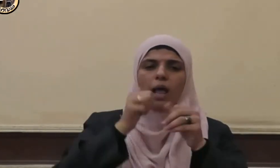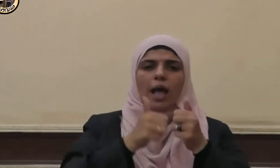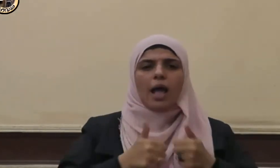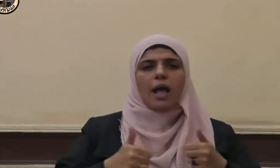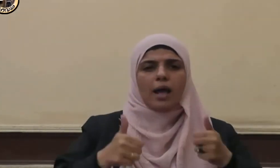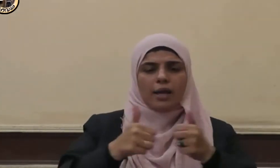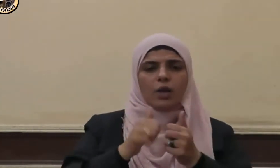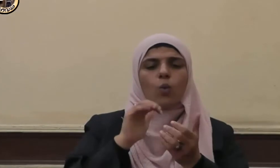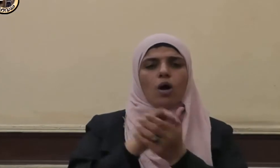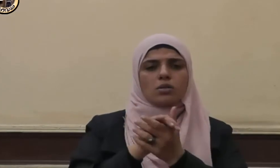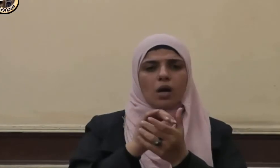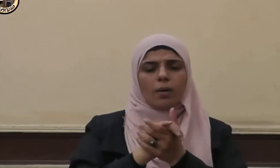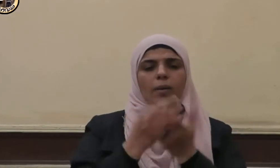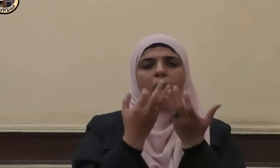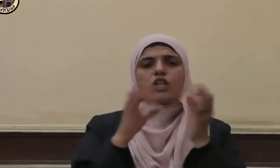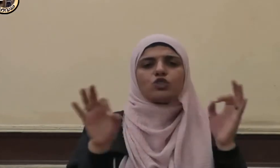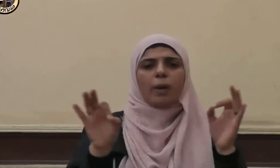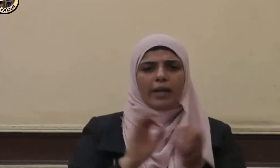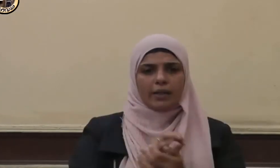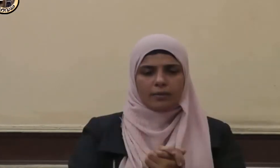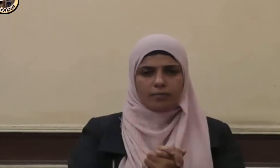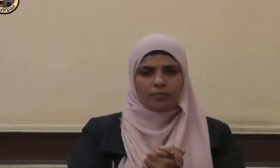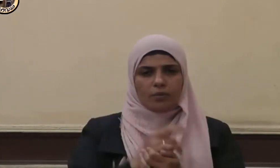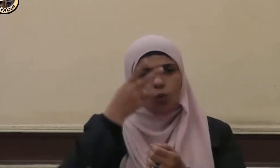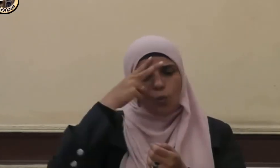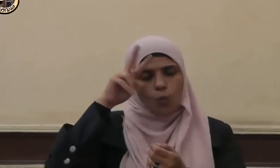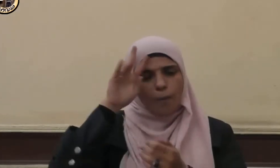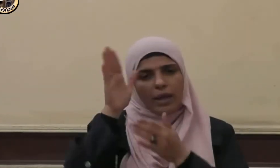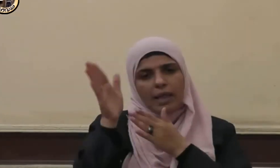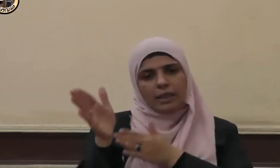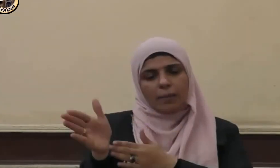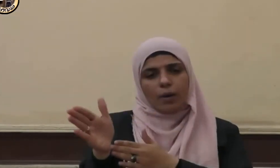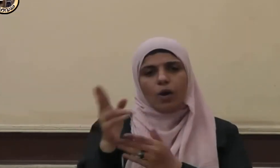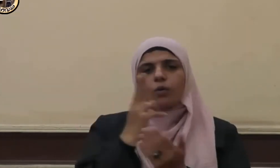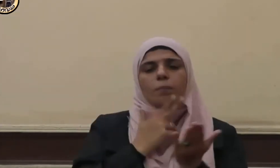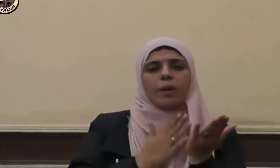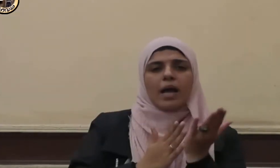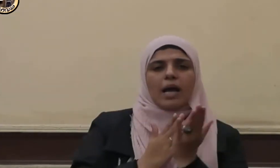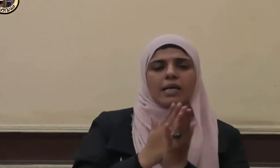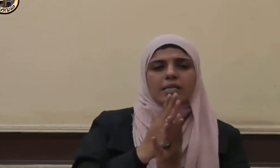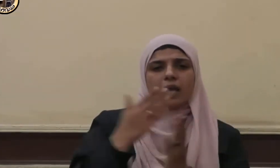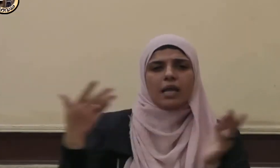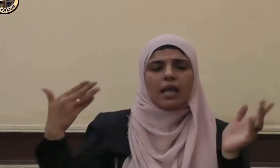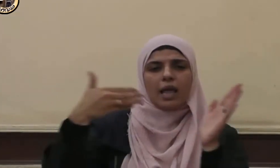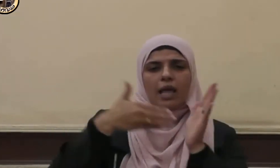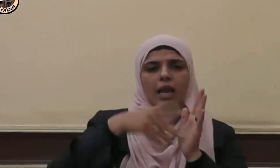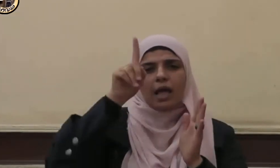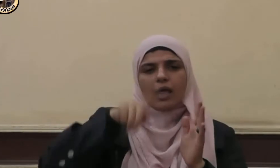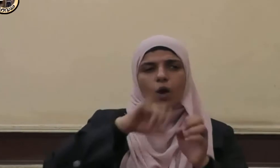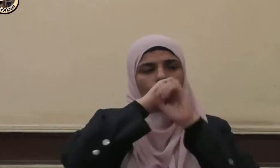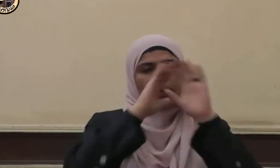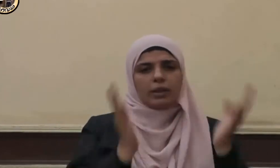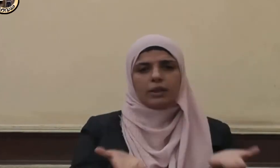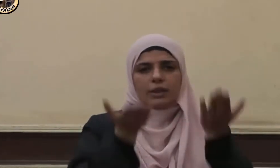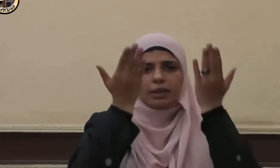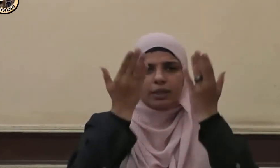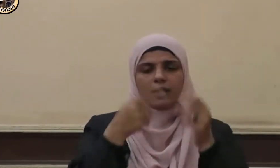وصحبه أجمعين ومن تلعب بإحسانه إلى يوم الدين إخوة الإسلام